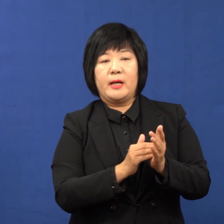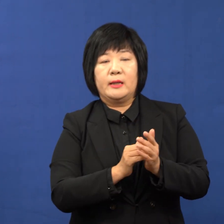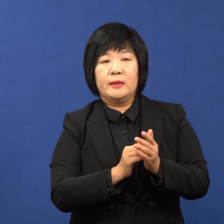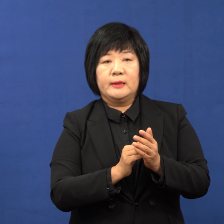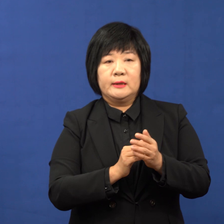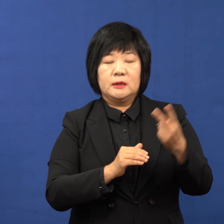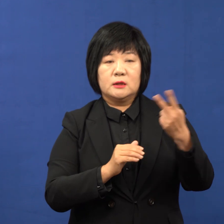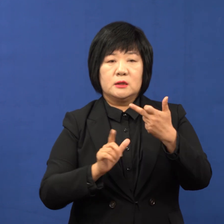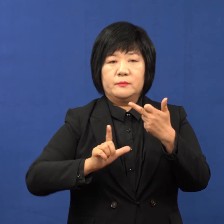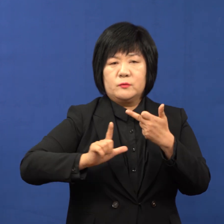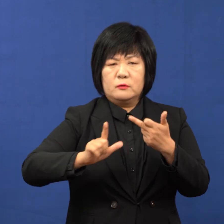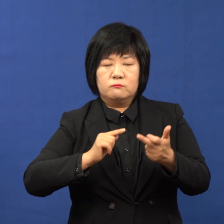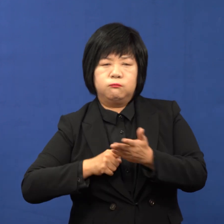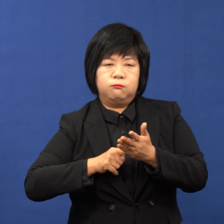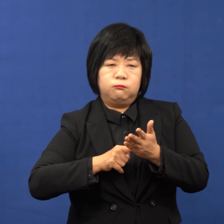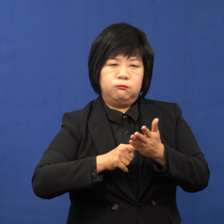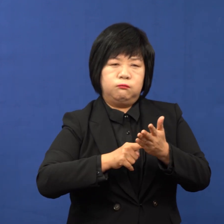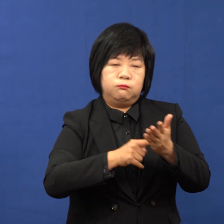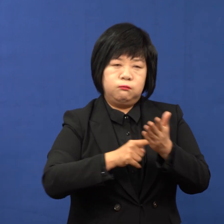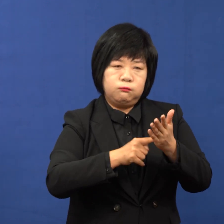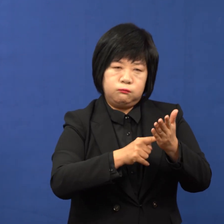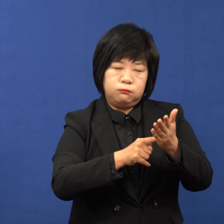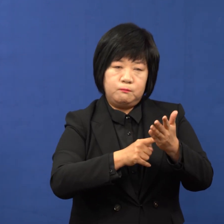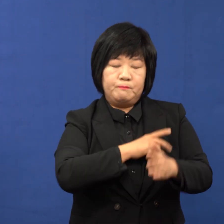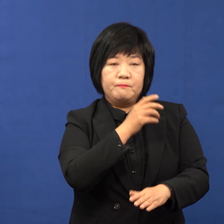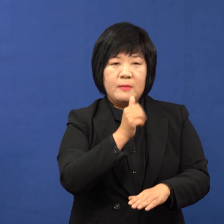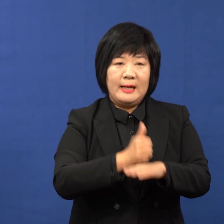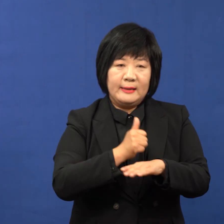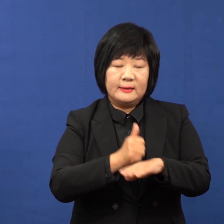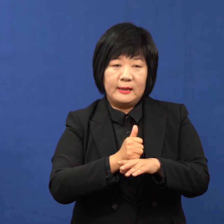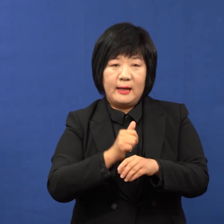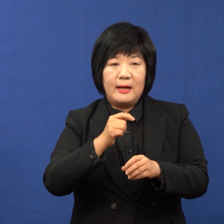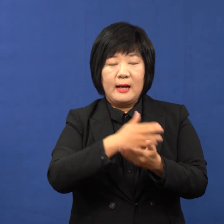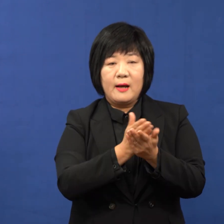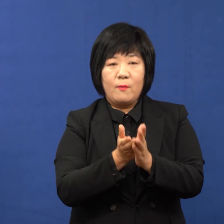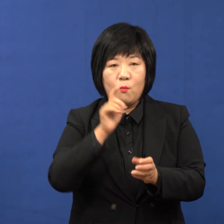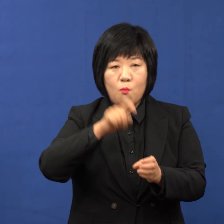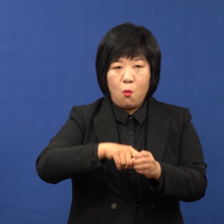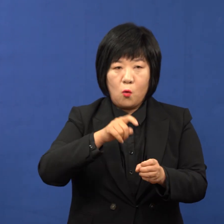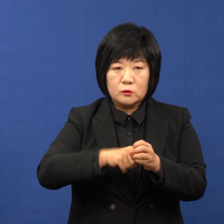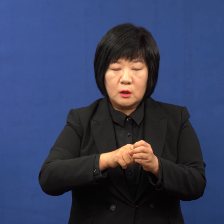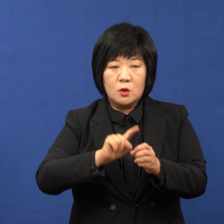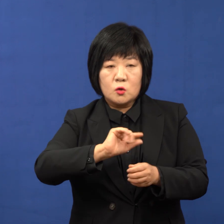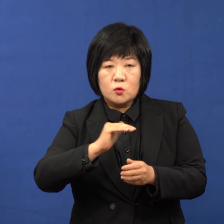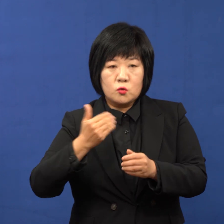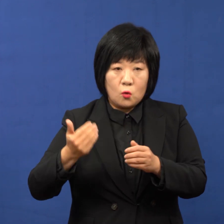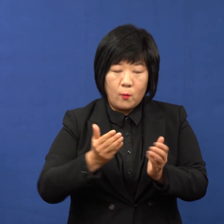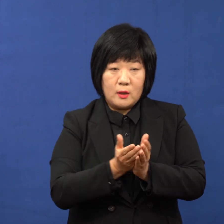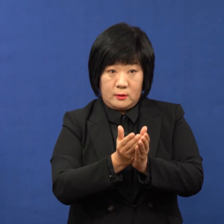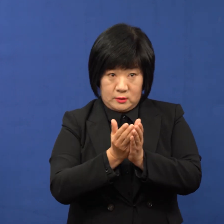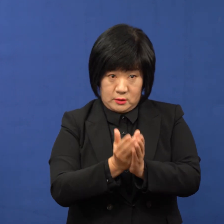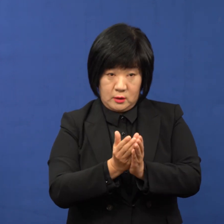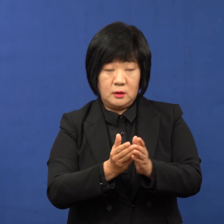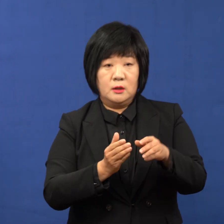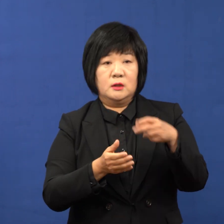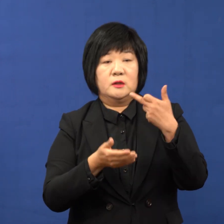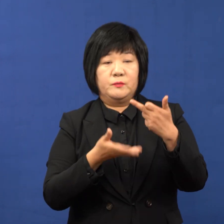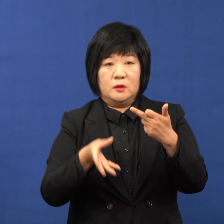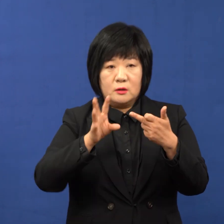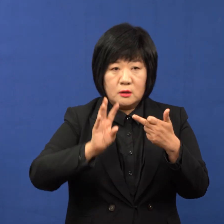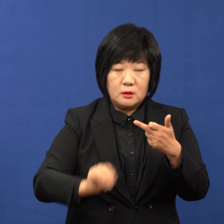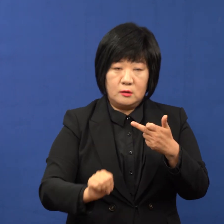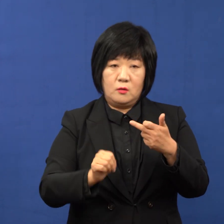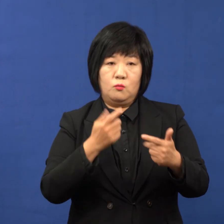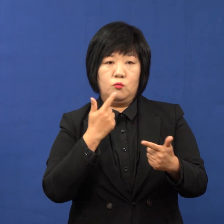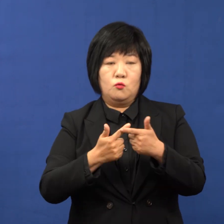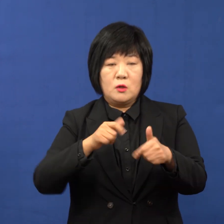2017년부터 끈질기게 요구했던 다목적 소방정예 도입 설계비 13억 원과 부산환경체험교육관